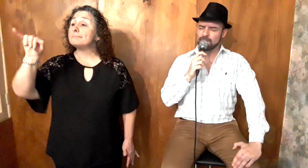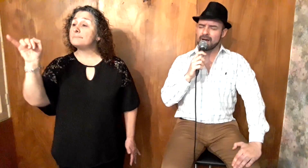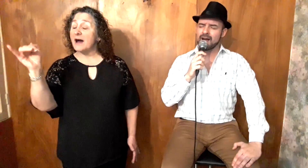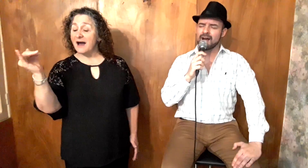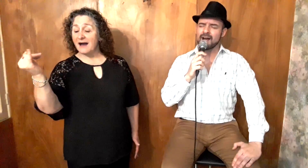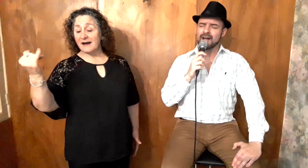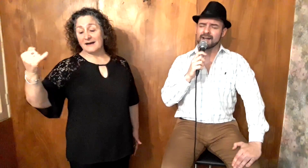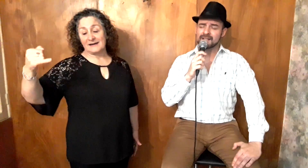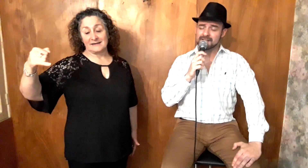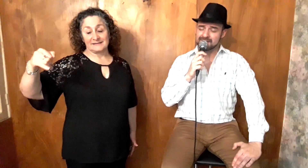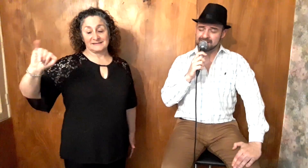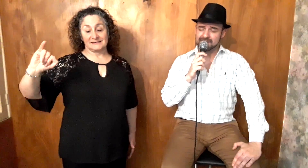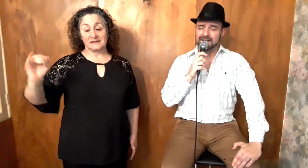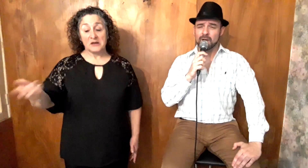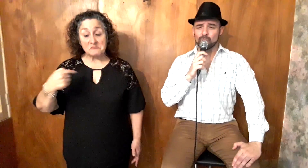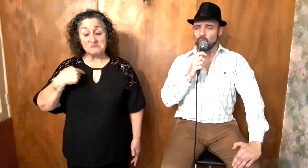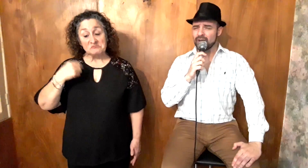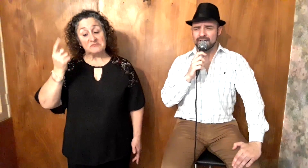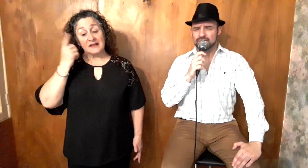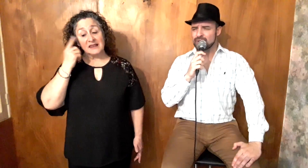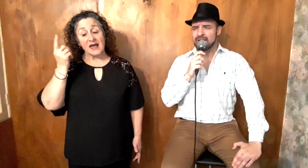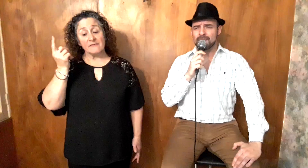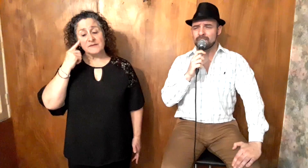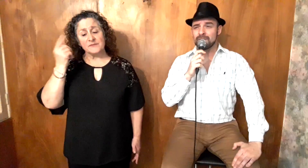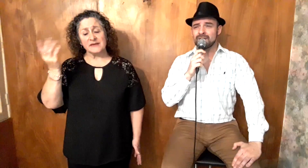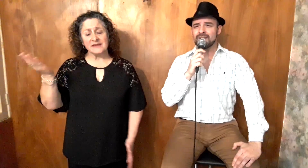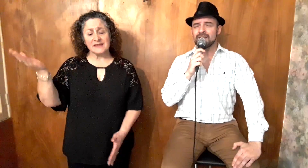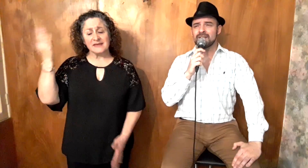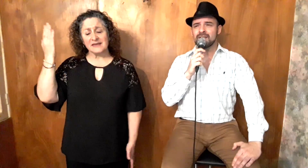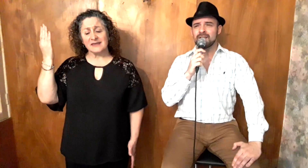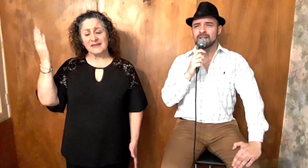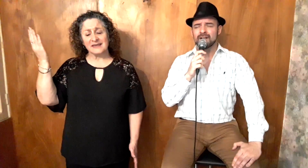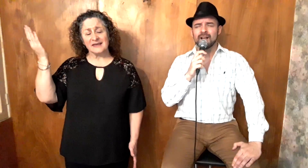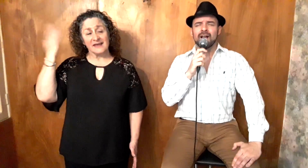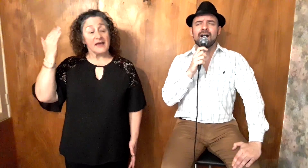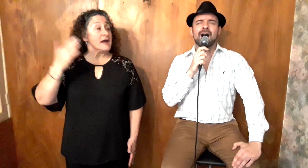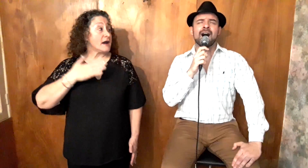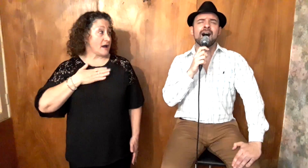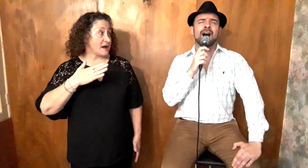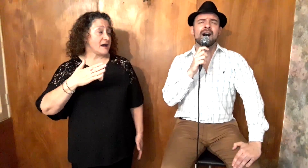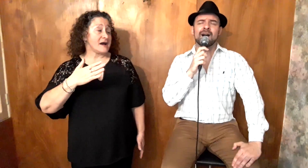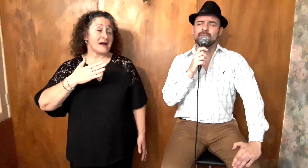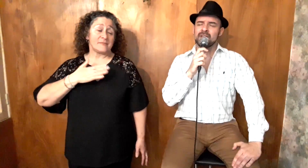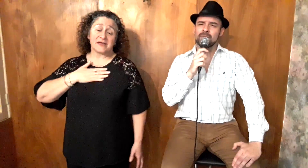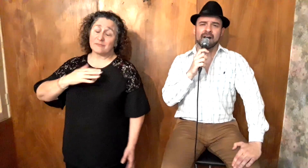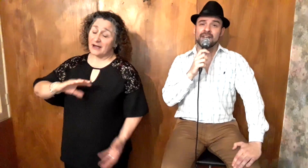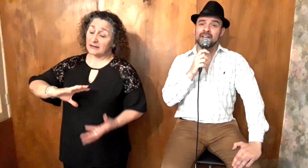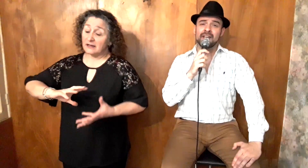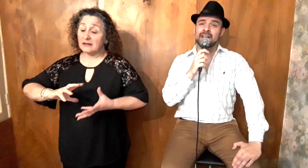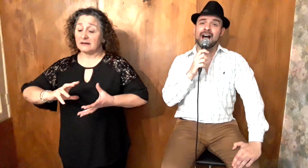paz pues la viví a mi manera